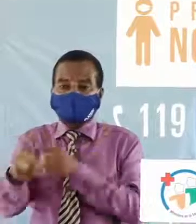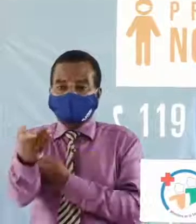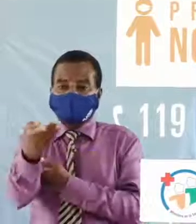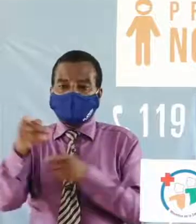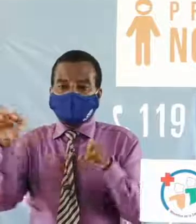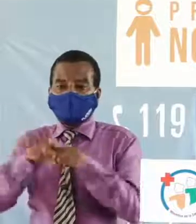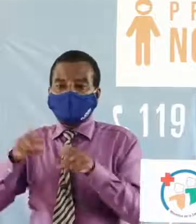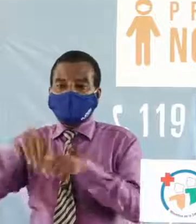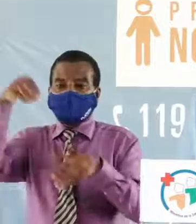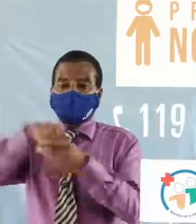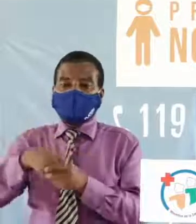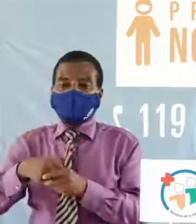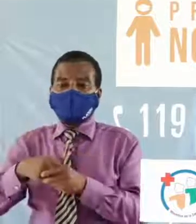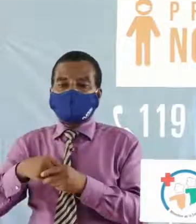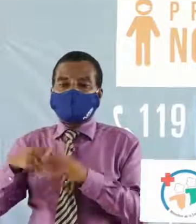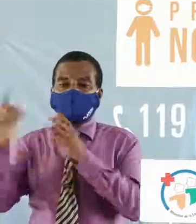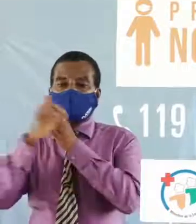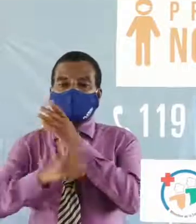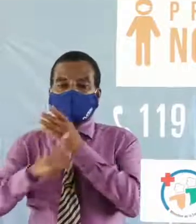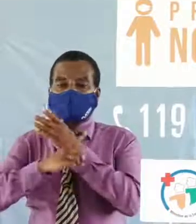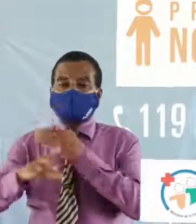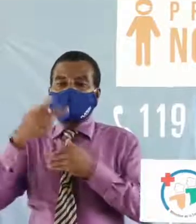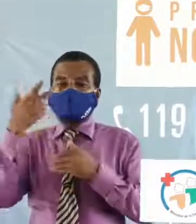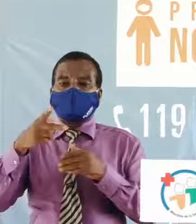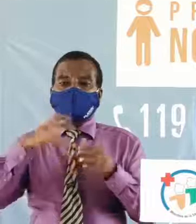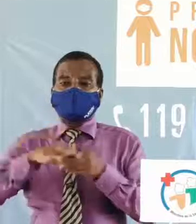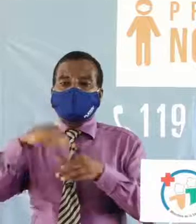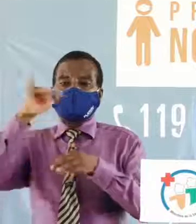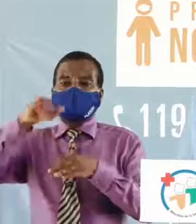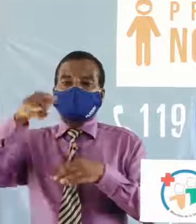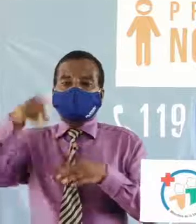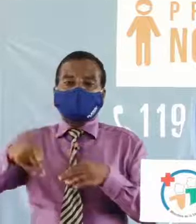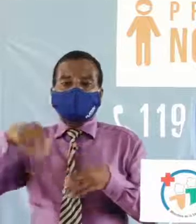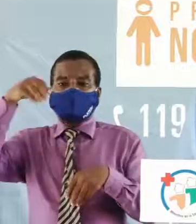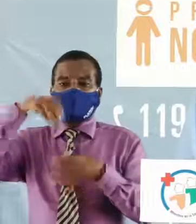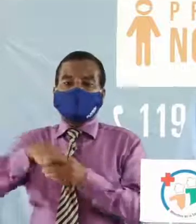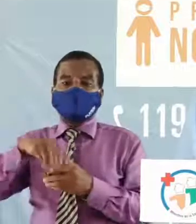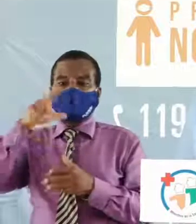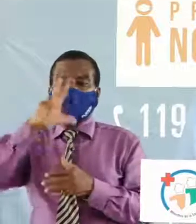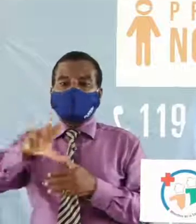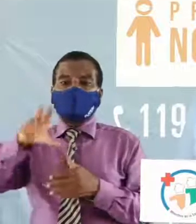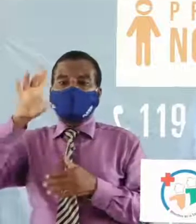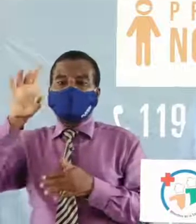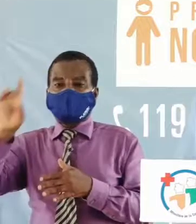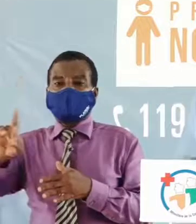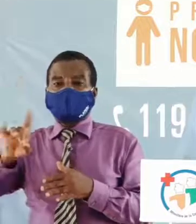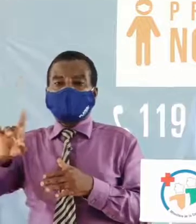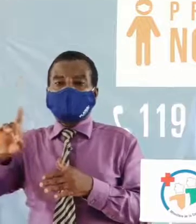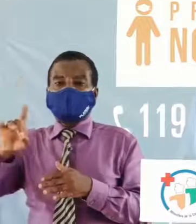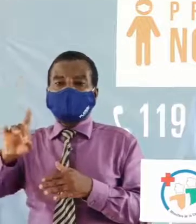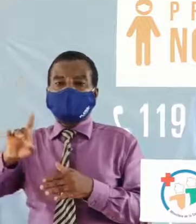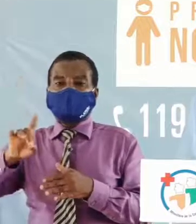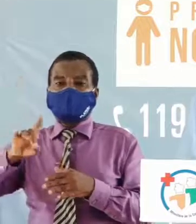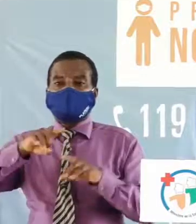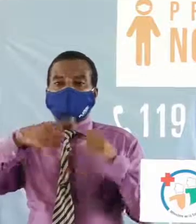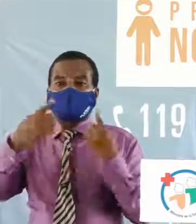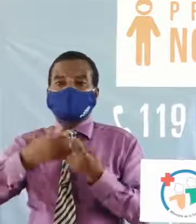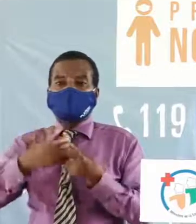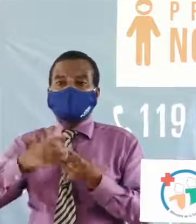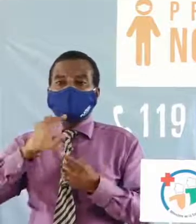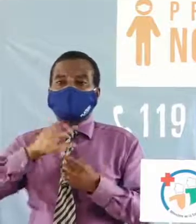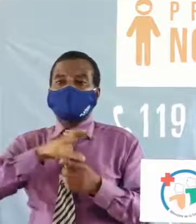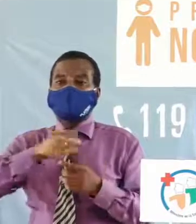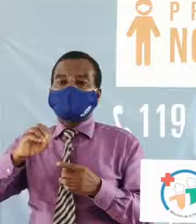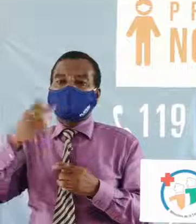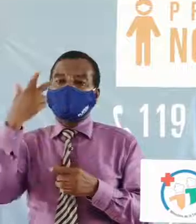dans le district 3 de police donc de Yopougon dans le 38ème arrondissement précisément il y a eu donc